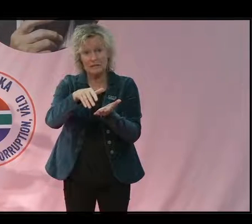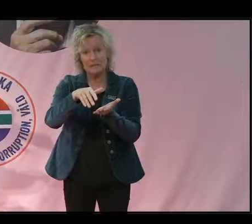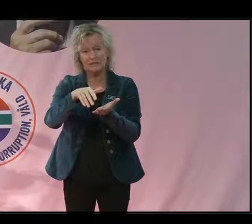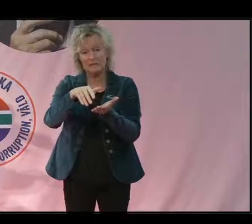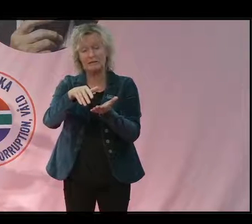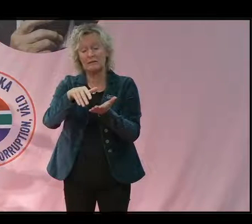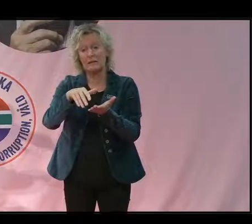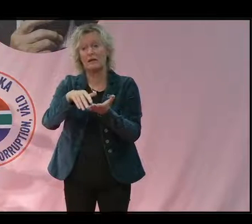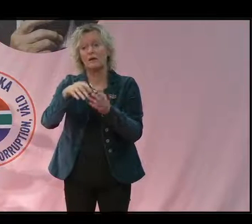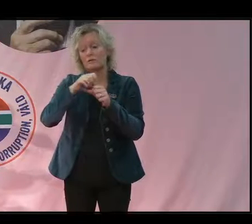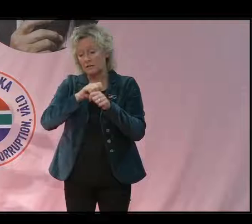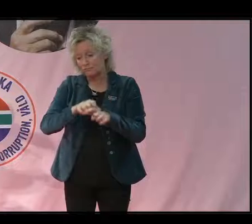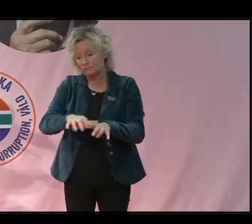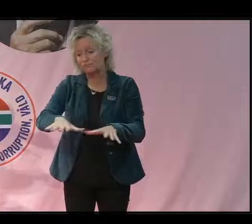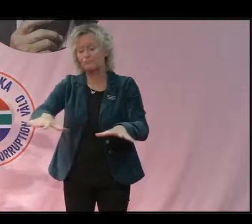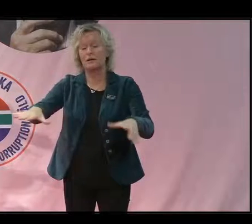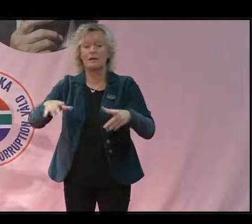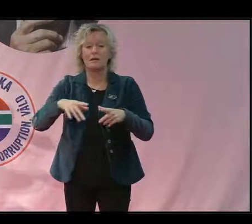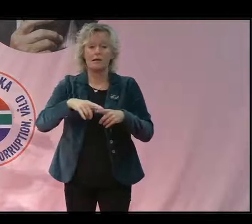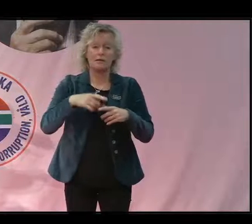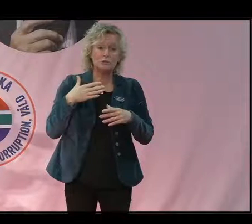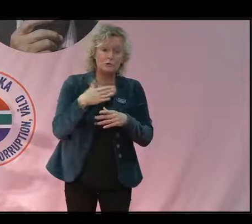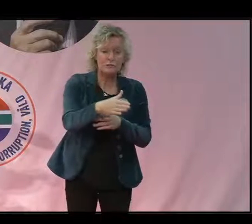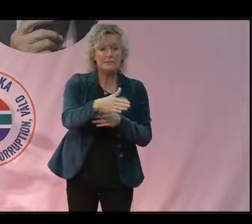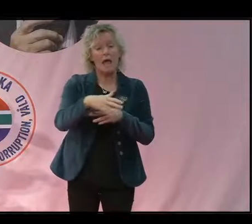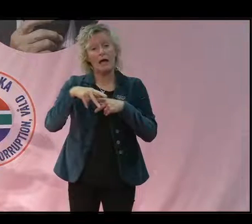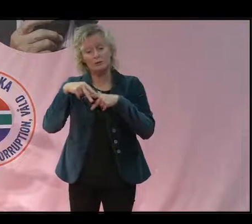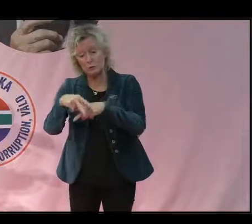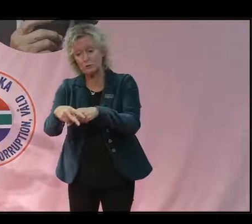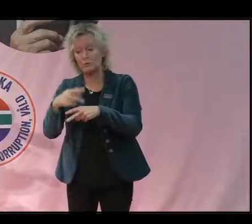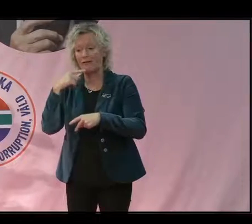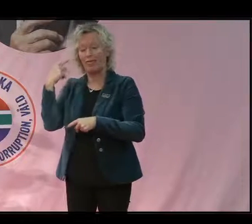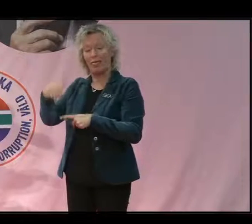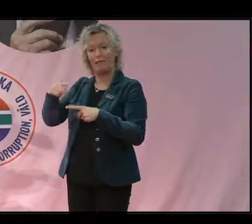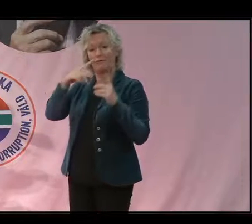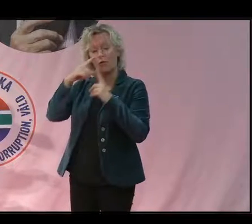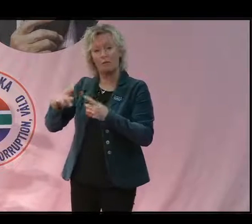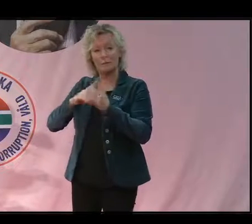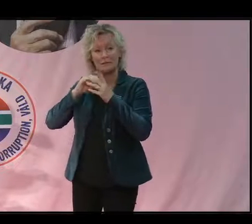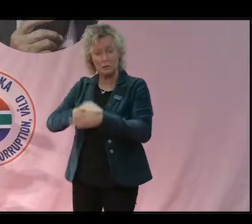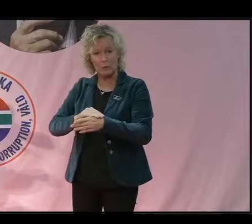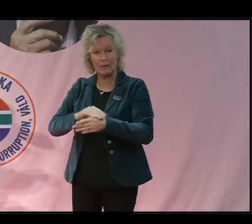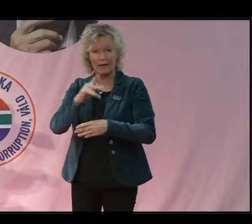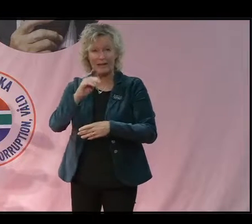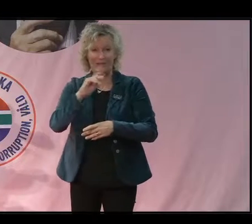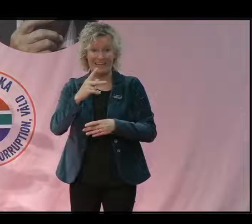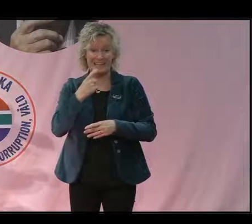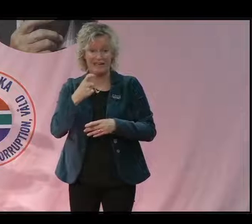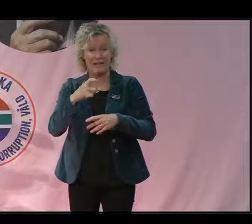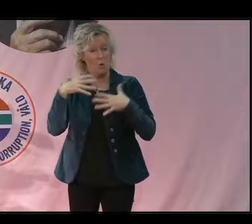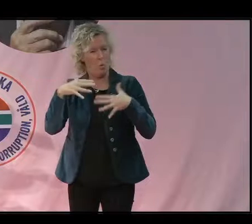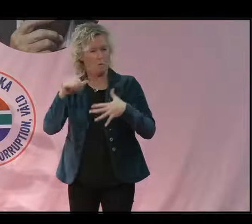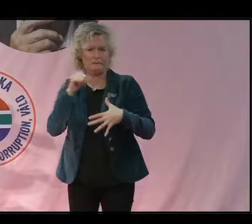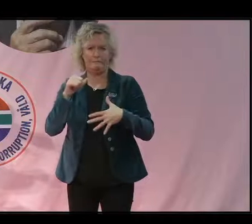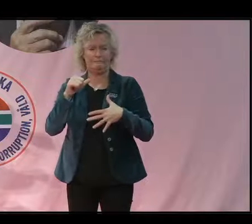Beota förorenas. Fisken förorenas och människor kan bli sjuka av det här. Och kvicksilver det är ju ett väldigt farligt gift.